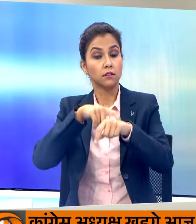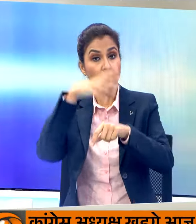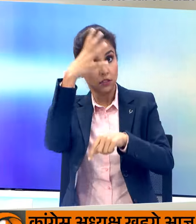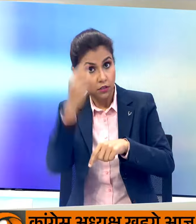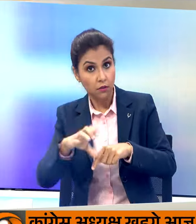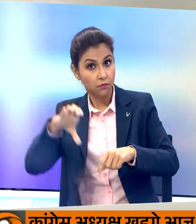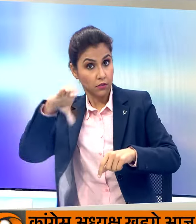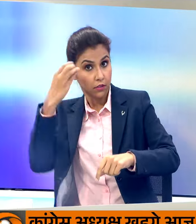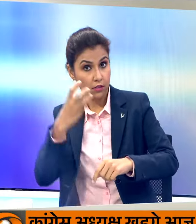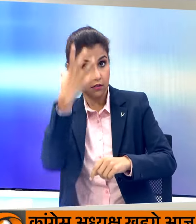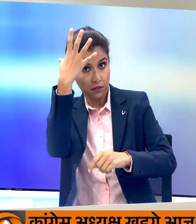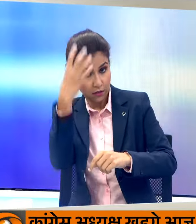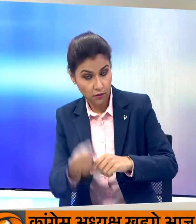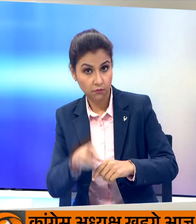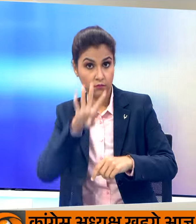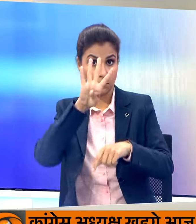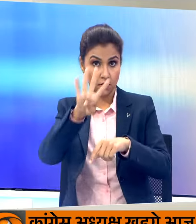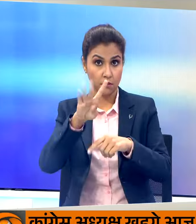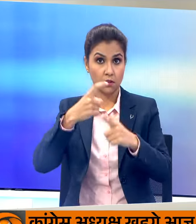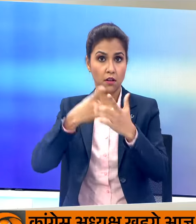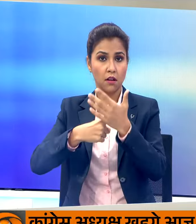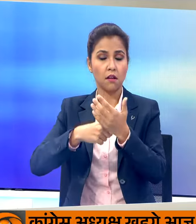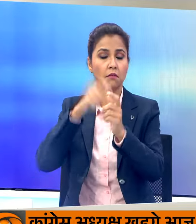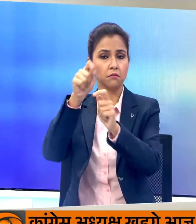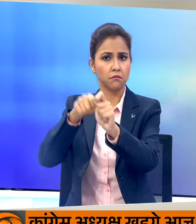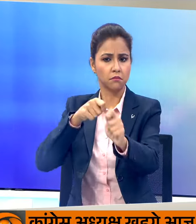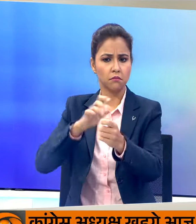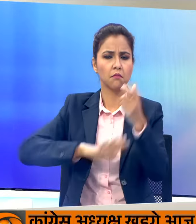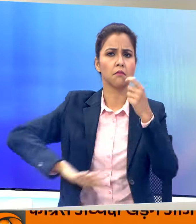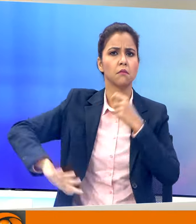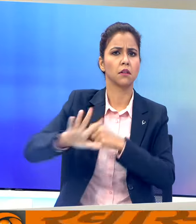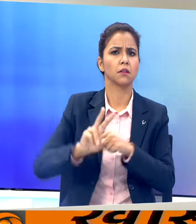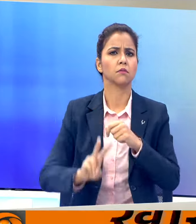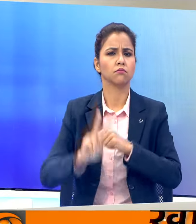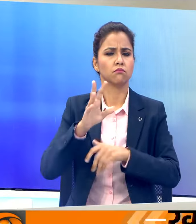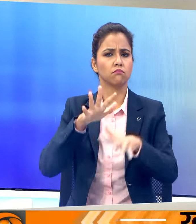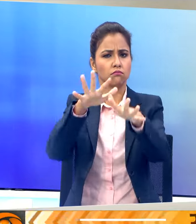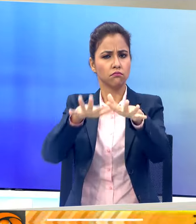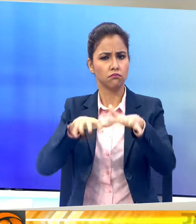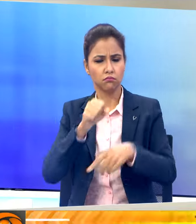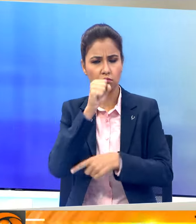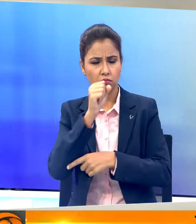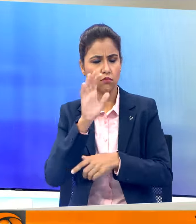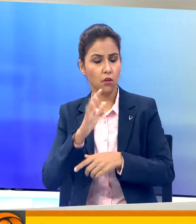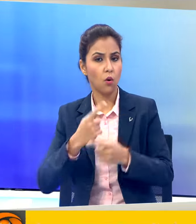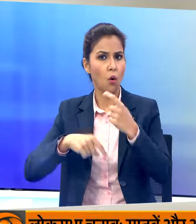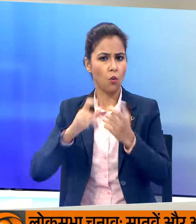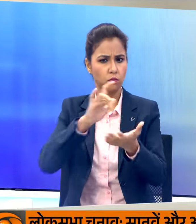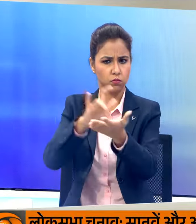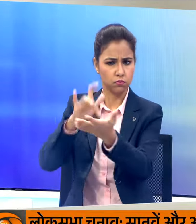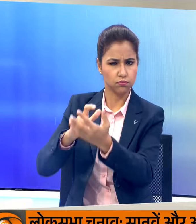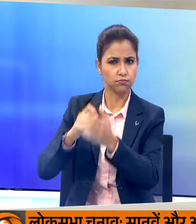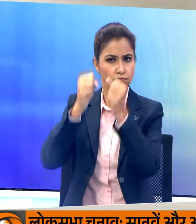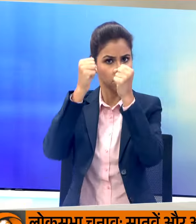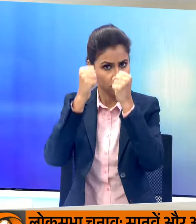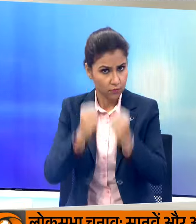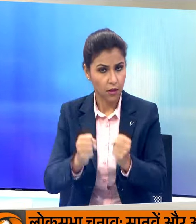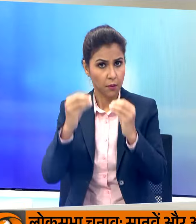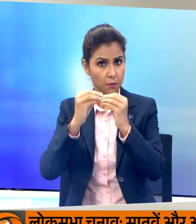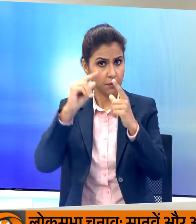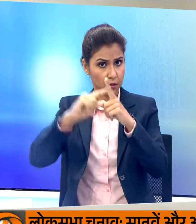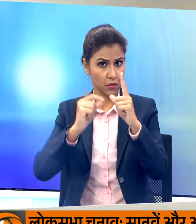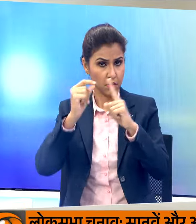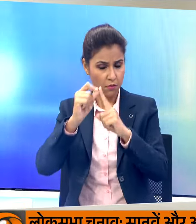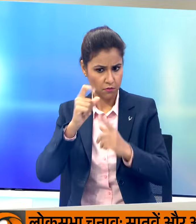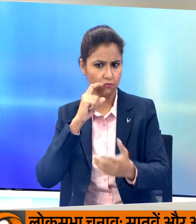के रामलीला मैदान में विजे संकल्प रैली को संबोधित कर राजपा की सभी लोगसभा सीटों पर भाजपा